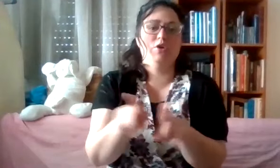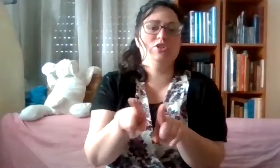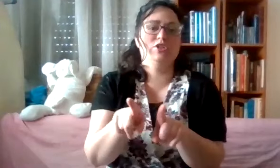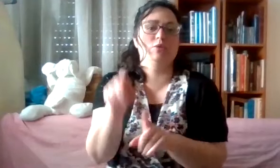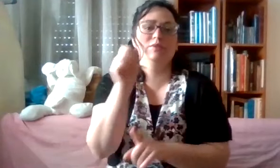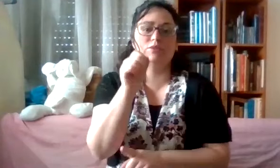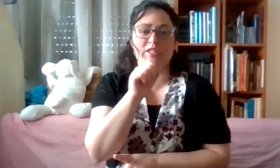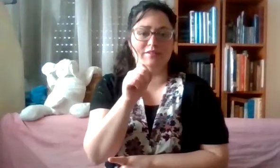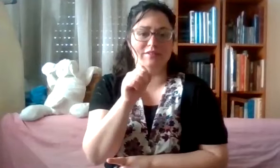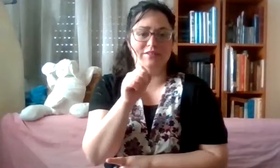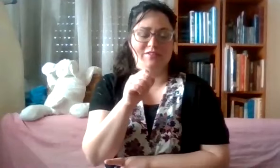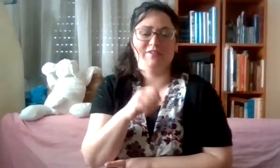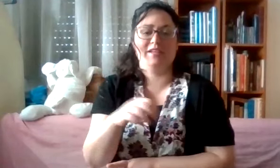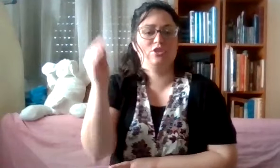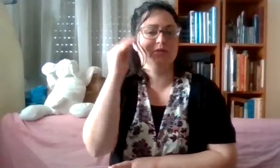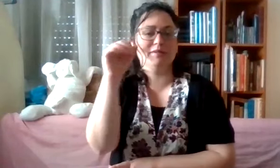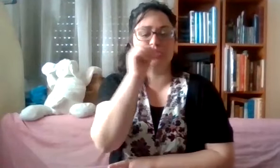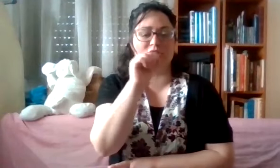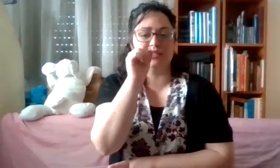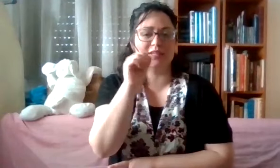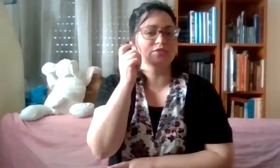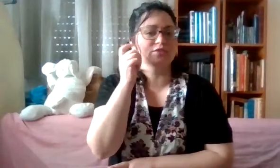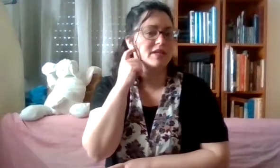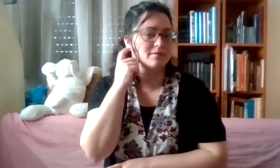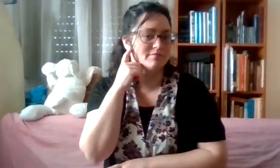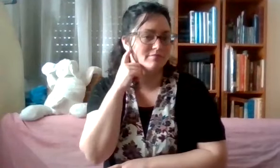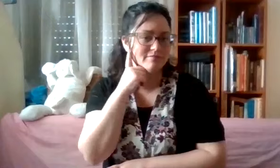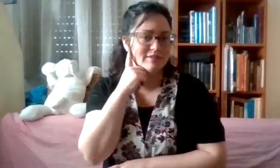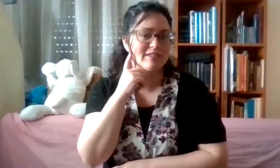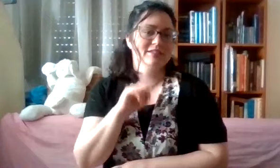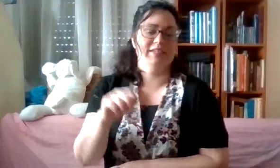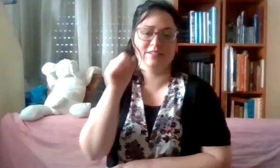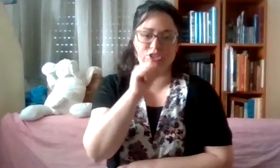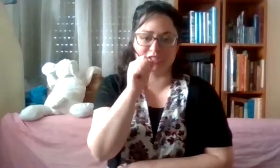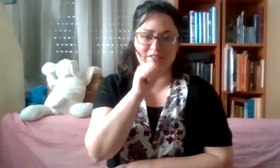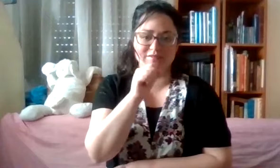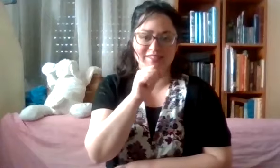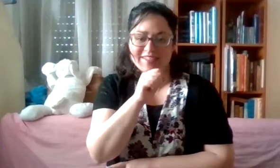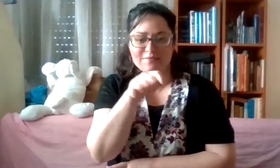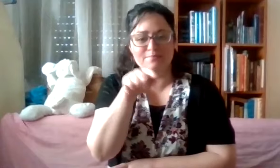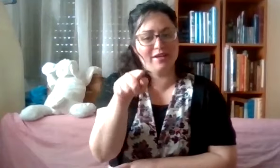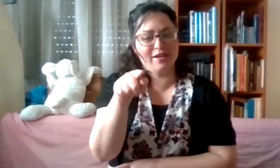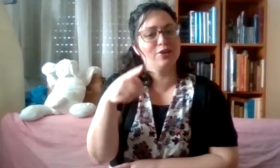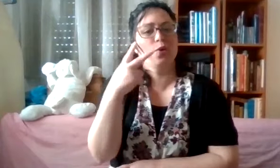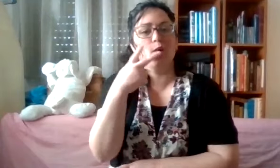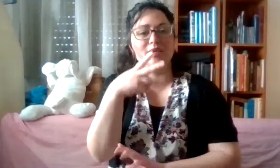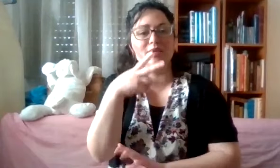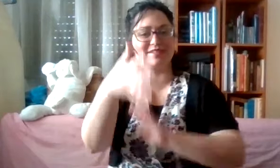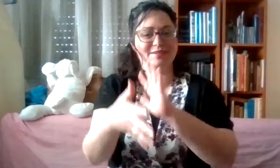שלומדים שיר, ואז כשלומדים את השיר הזה אז שומעים את השיר. פה אנחנו רואים את הסימנים.